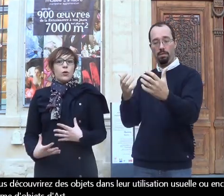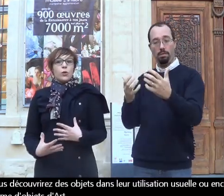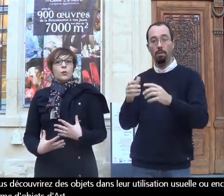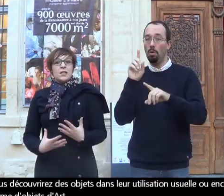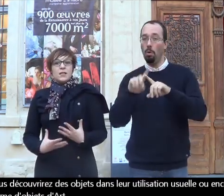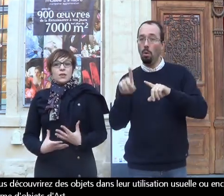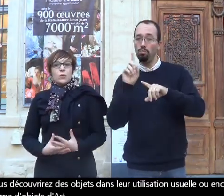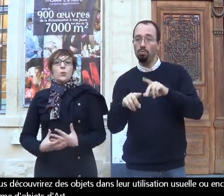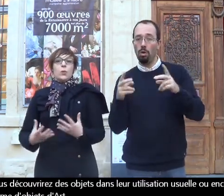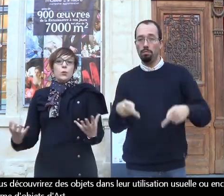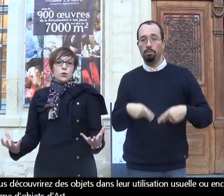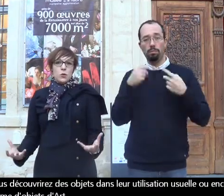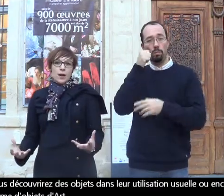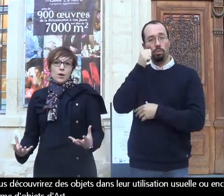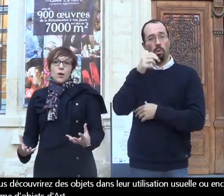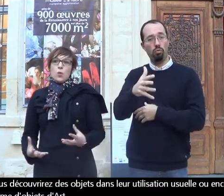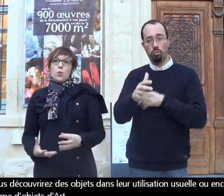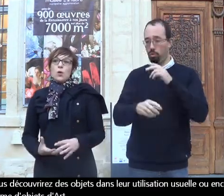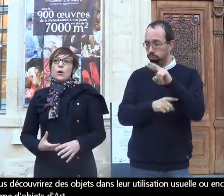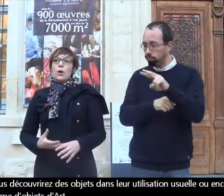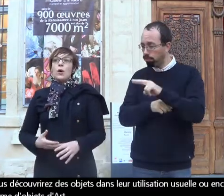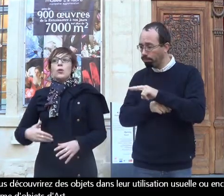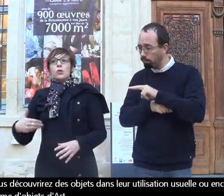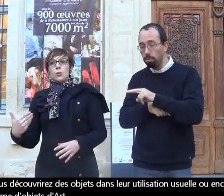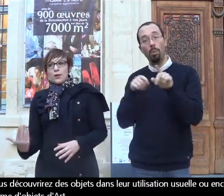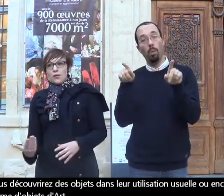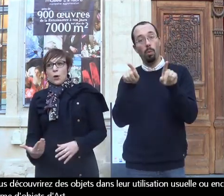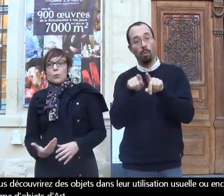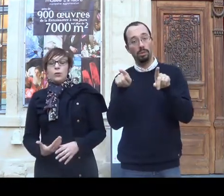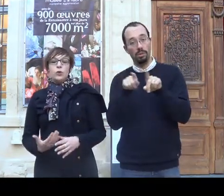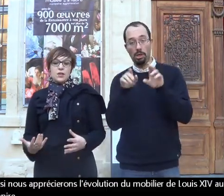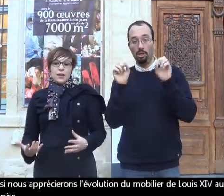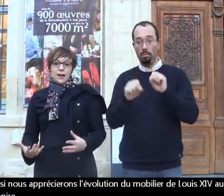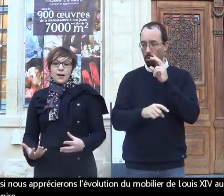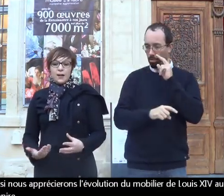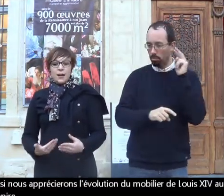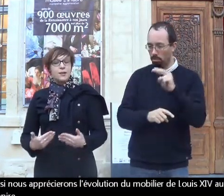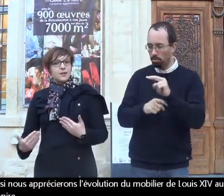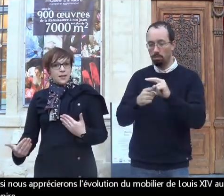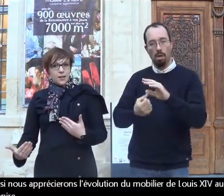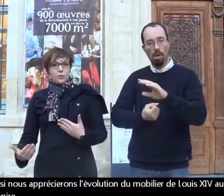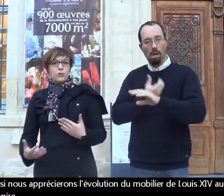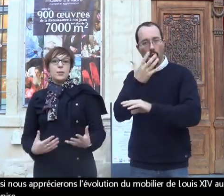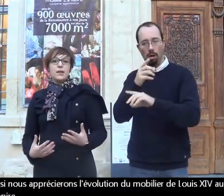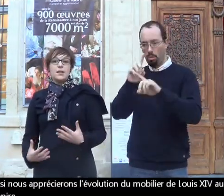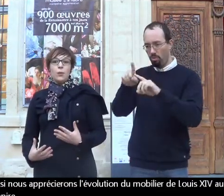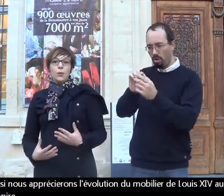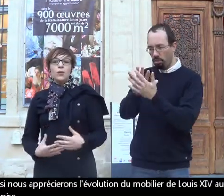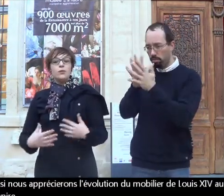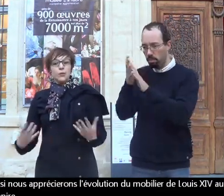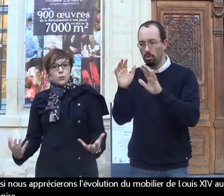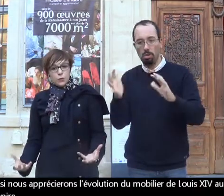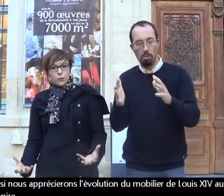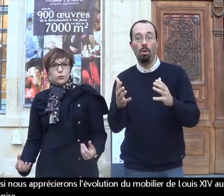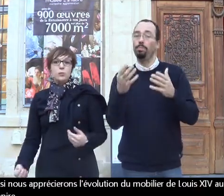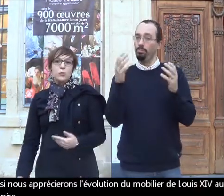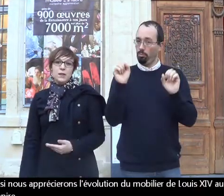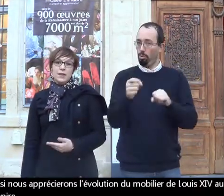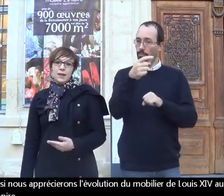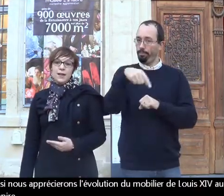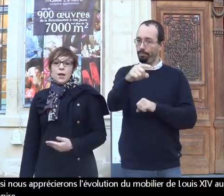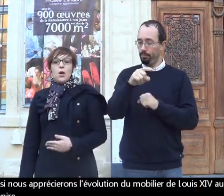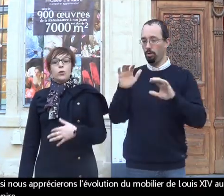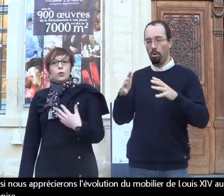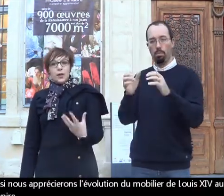objets dans leur utilisation usuelle ou encore sous la forme d'objets d'art. Ainsi, nous apprécierons l'évolution